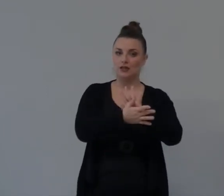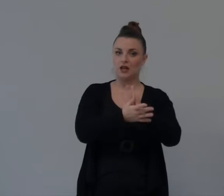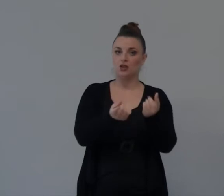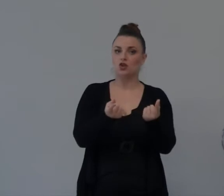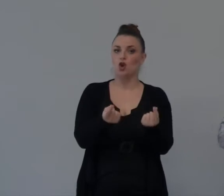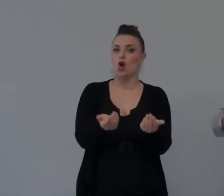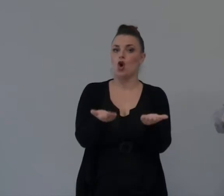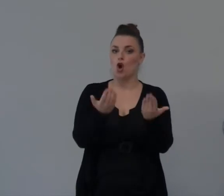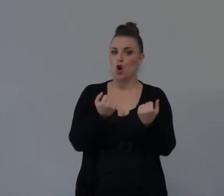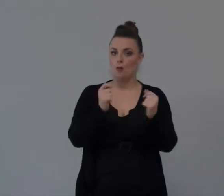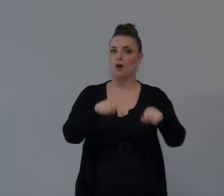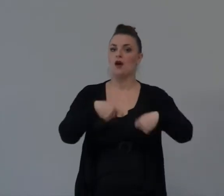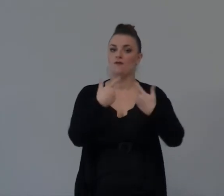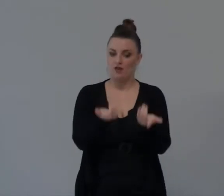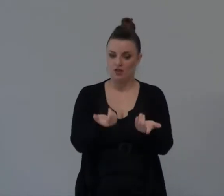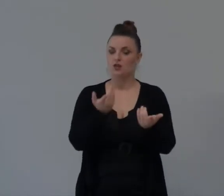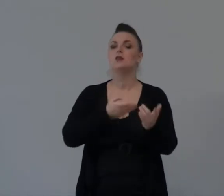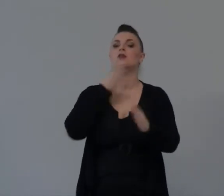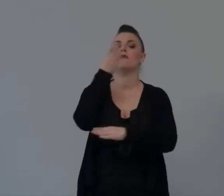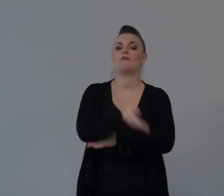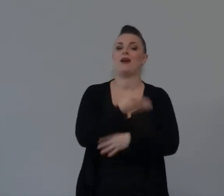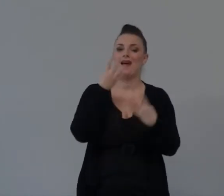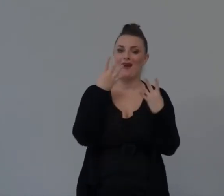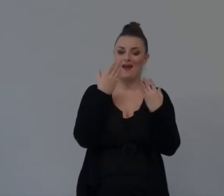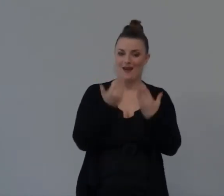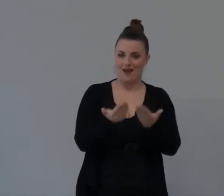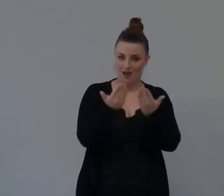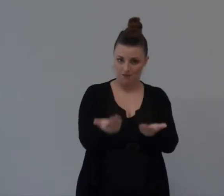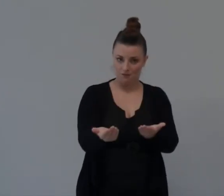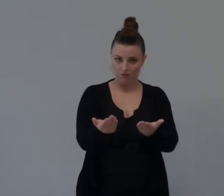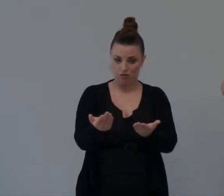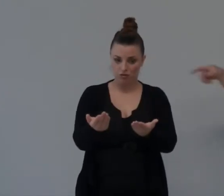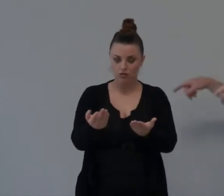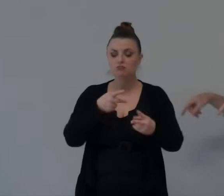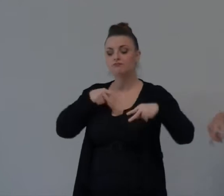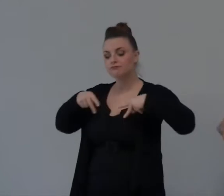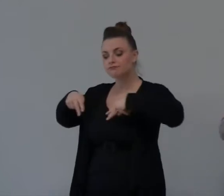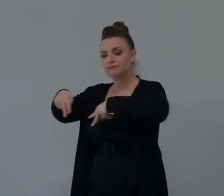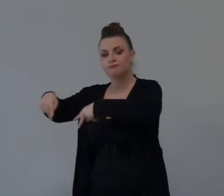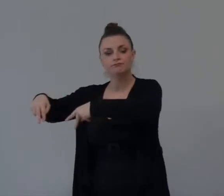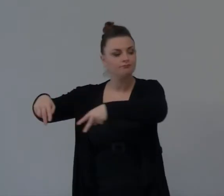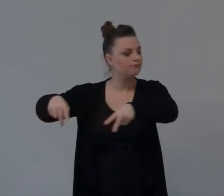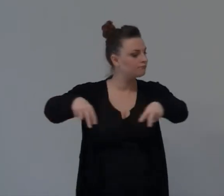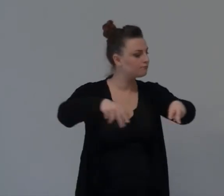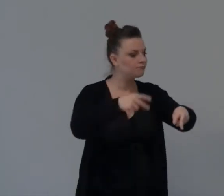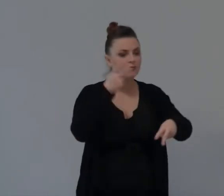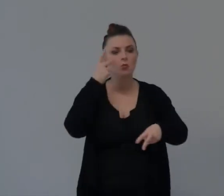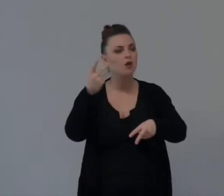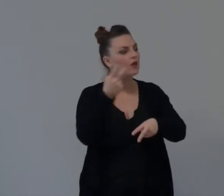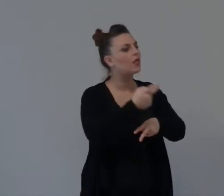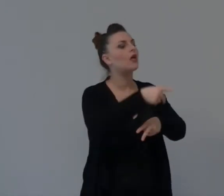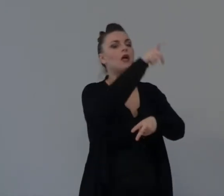contraventita Si andava Sul campo Si girava Fisicamente Tutto quanto Il campo Si vedeva Tra questo